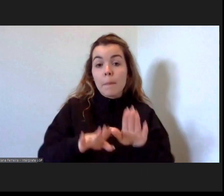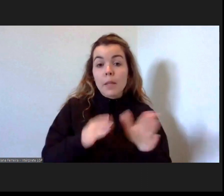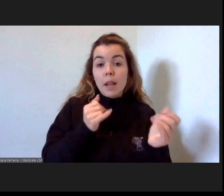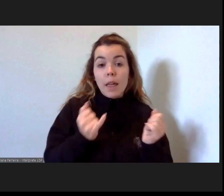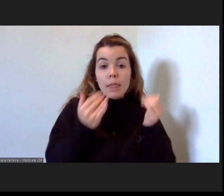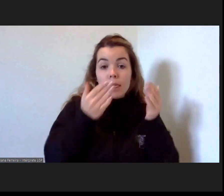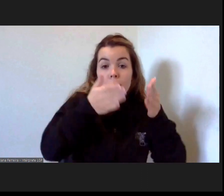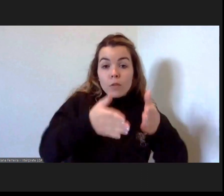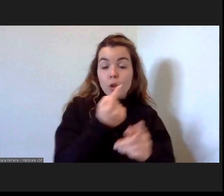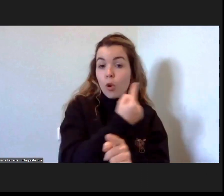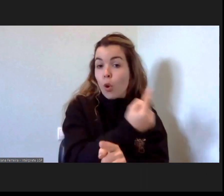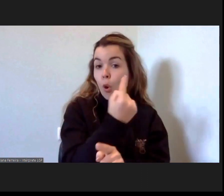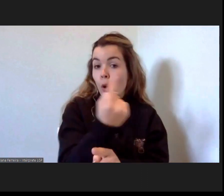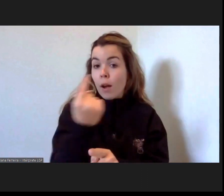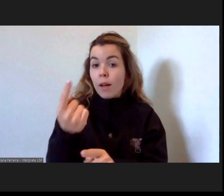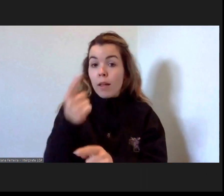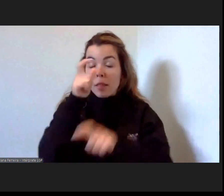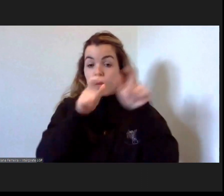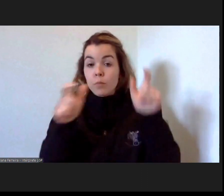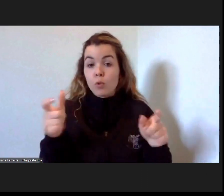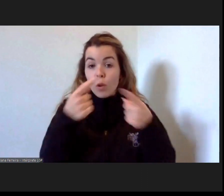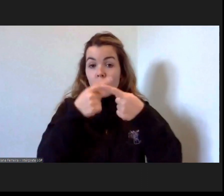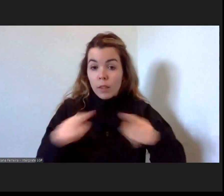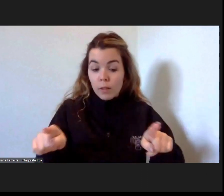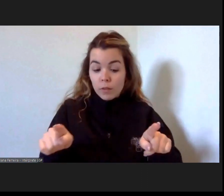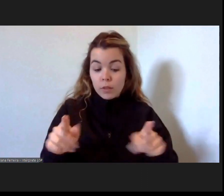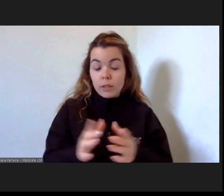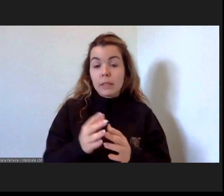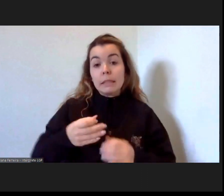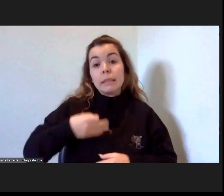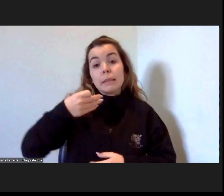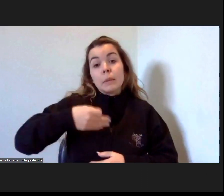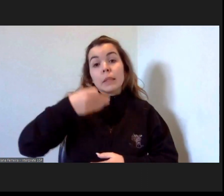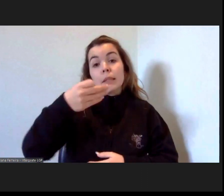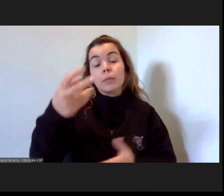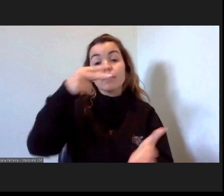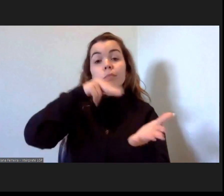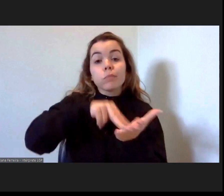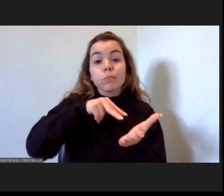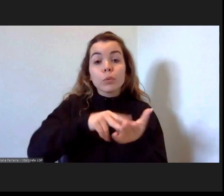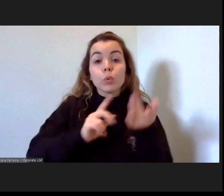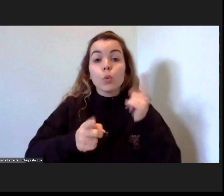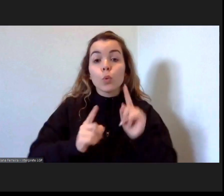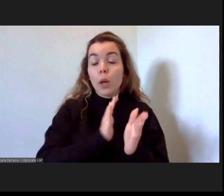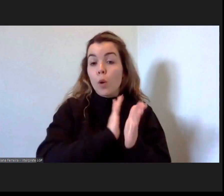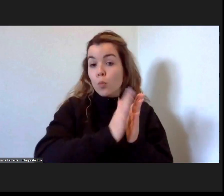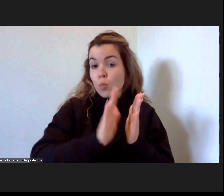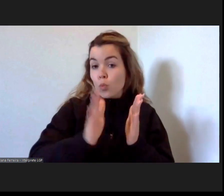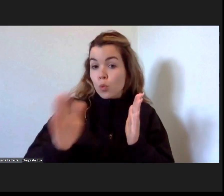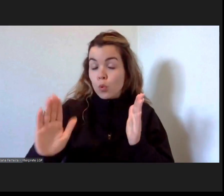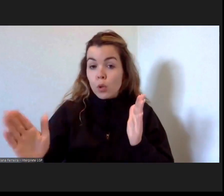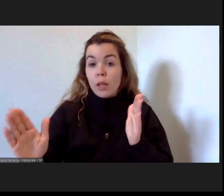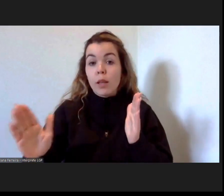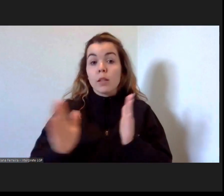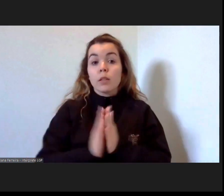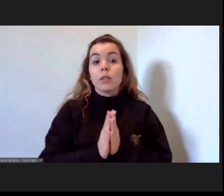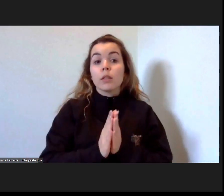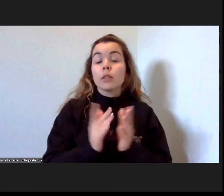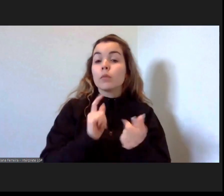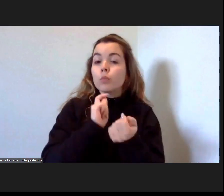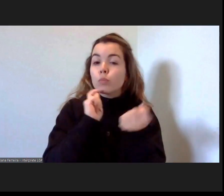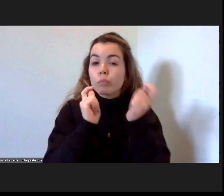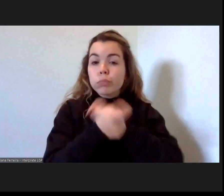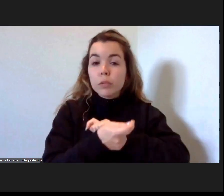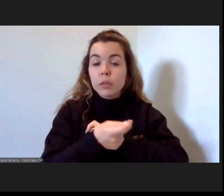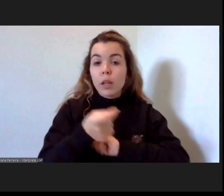diferente tendo sempre presente que o processo de recovery da pessoa com